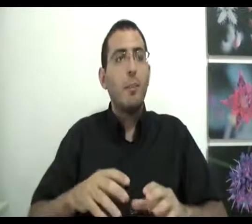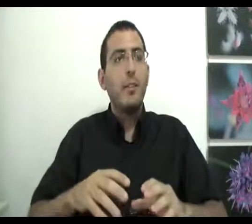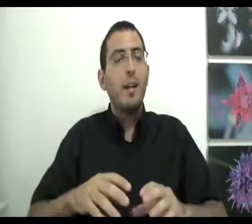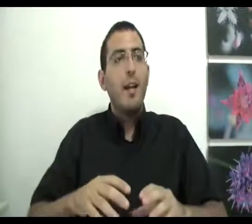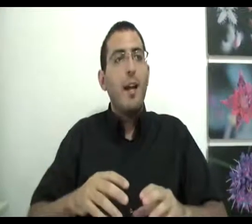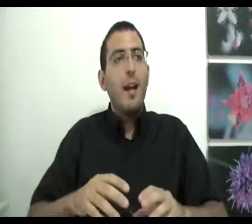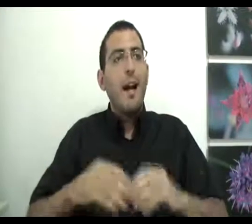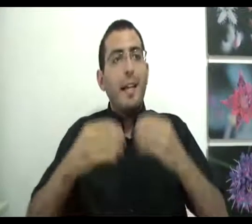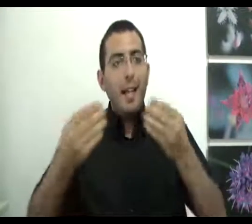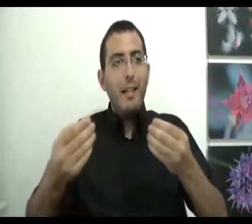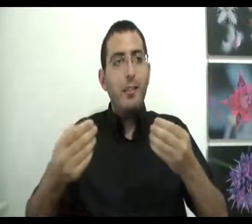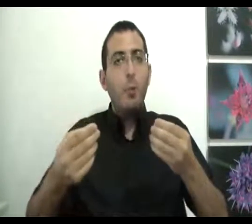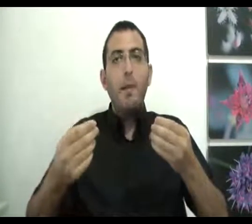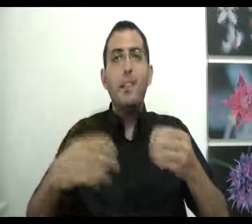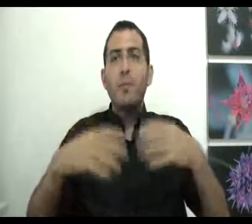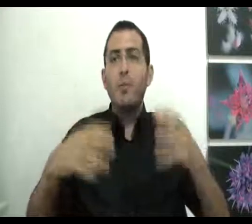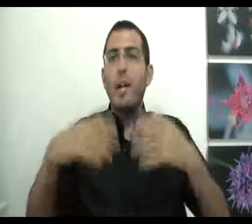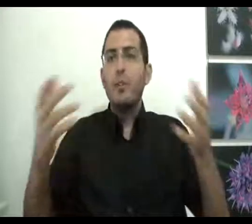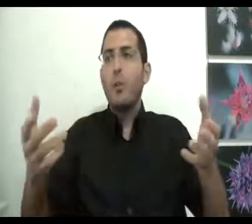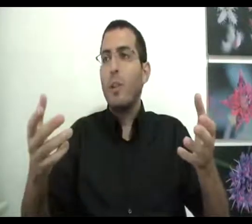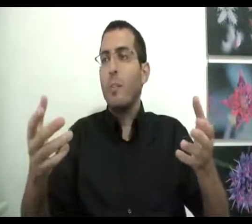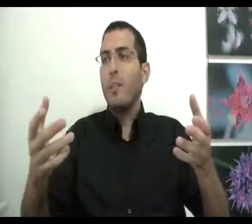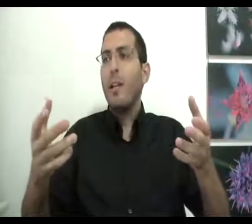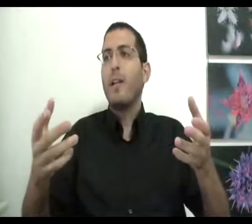אומרת הילד הוא בעצם מבוגר שעוד לא התפתח